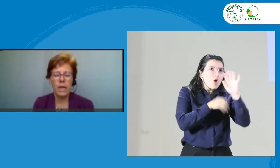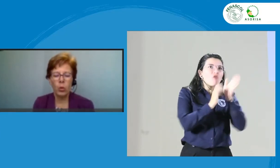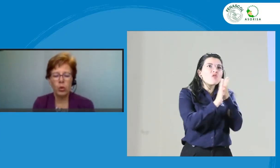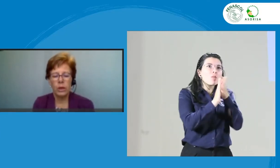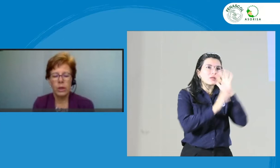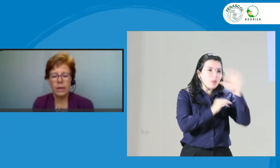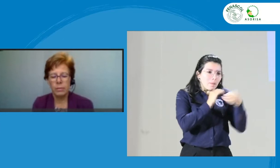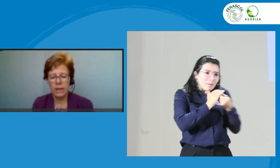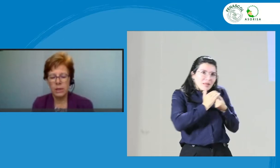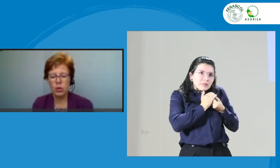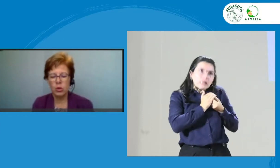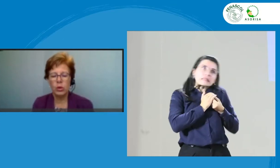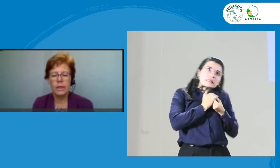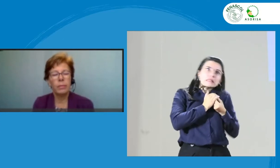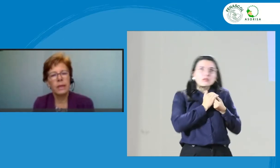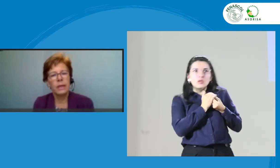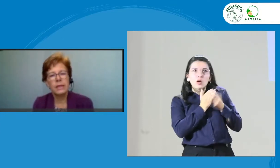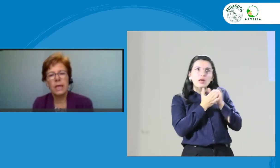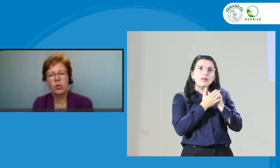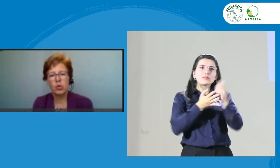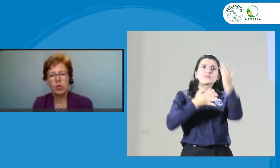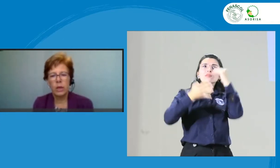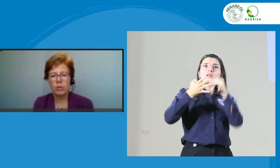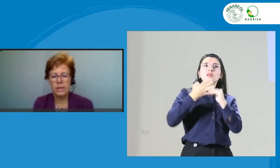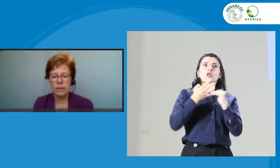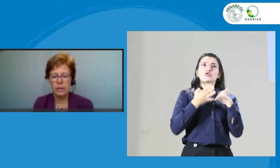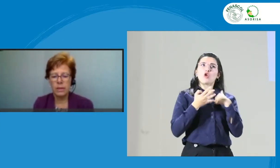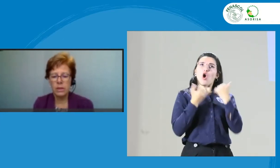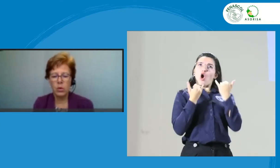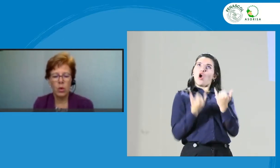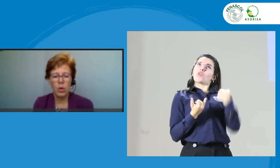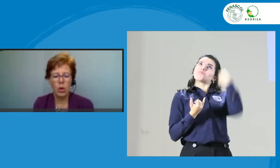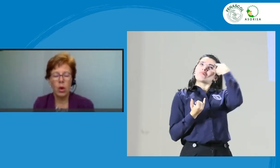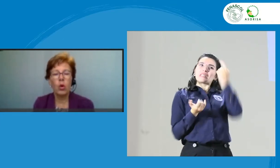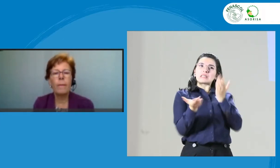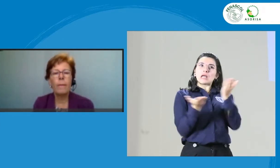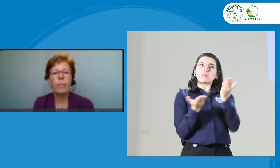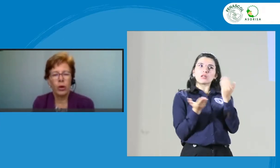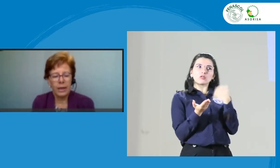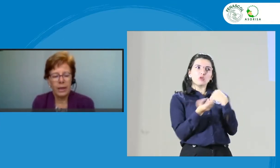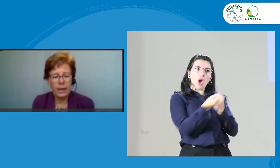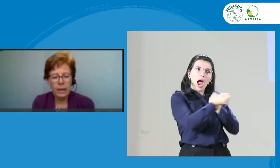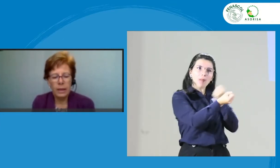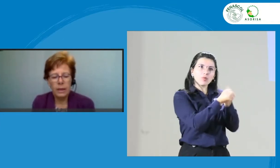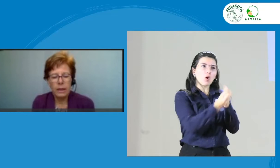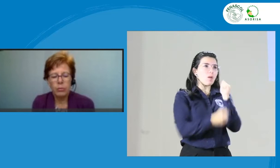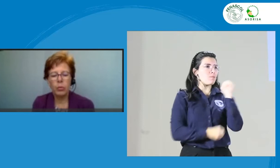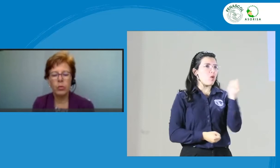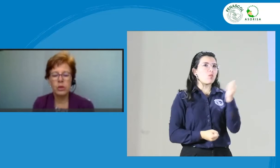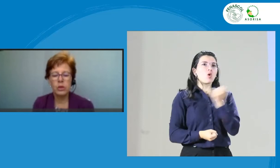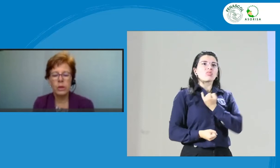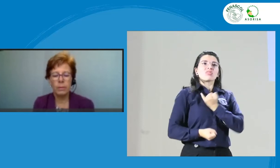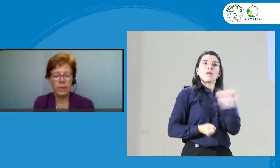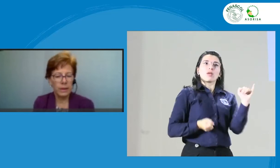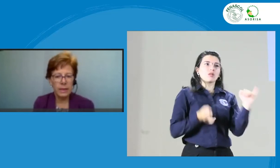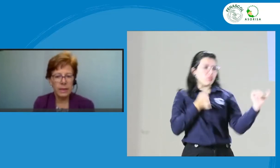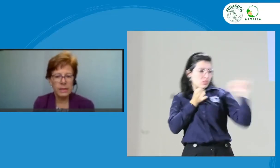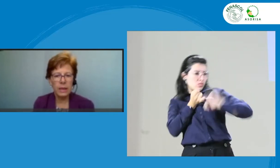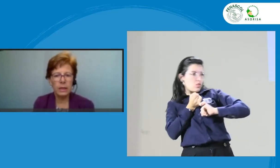autodeterminación, la independencia del usuario en mi servicio? ¿Lo empoderé? ¿Promoví su independencia en